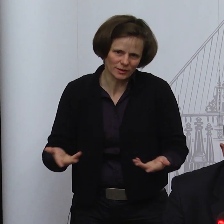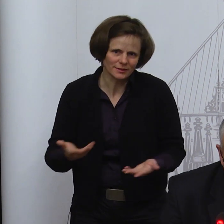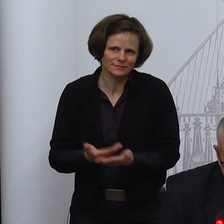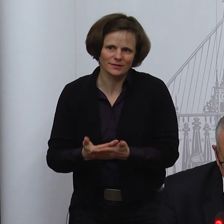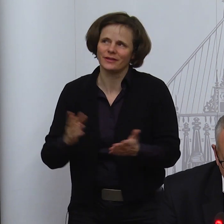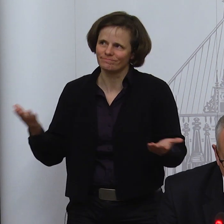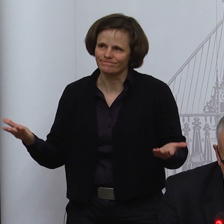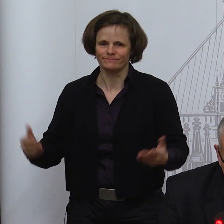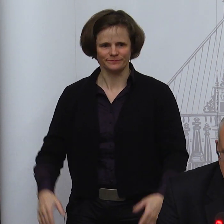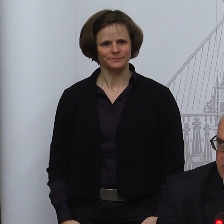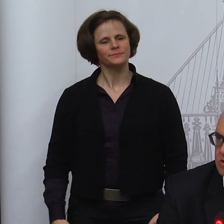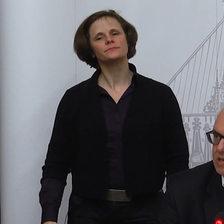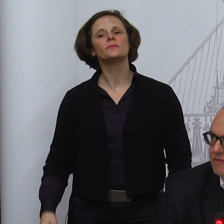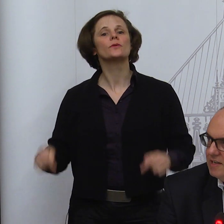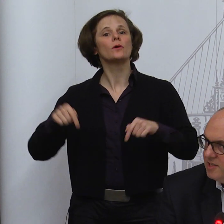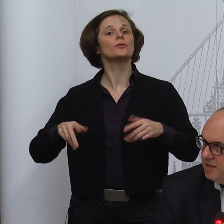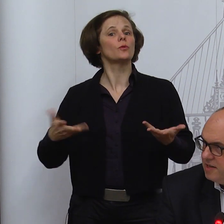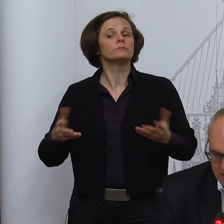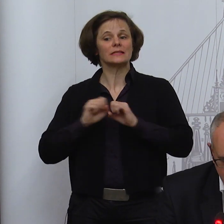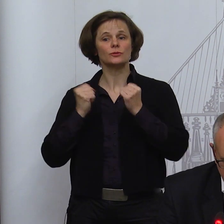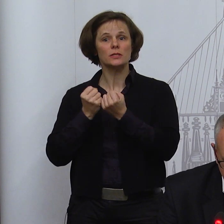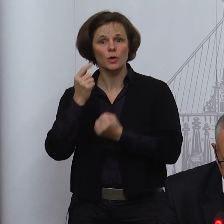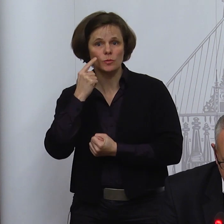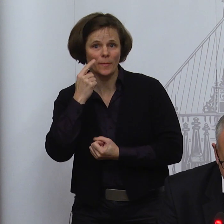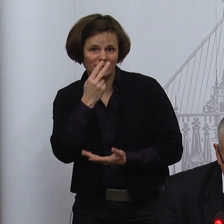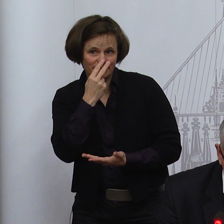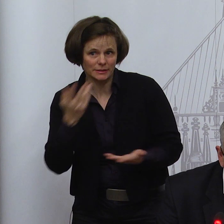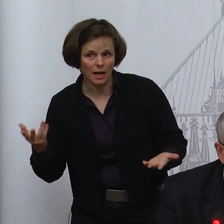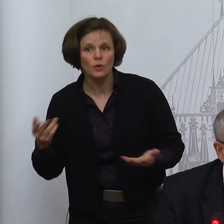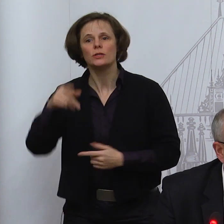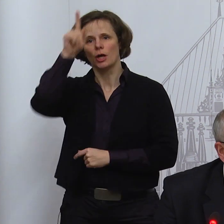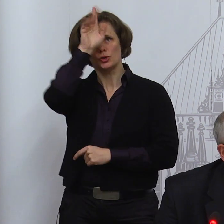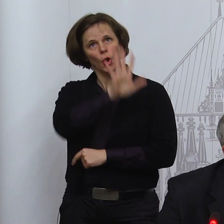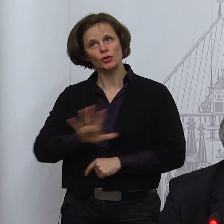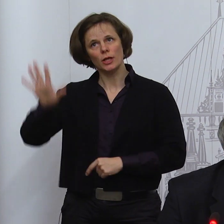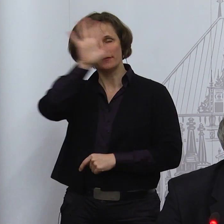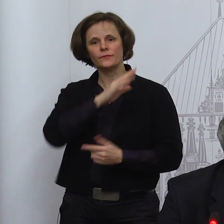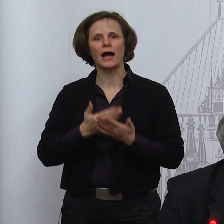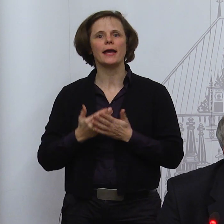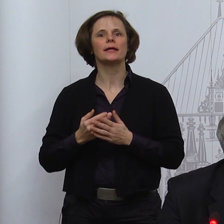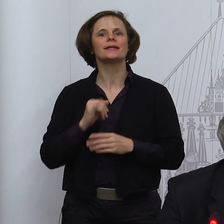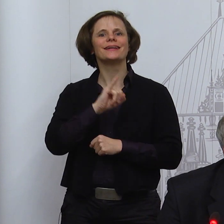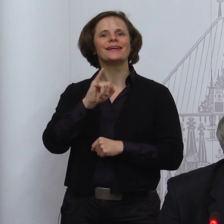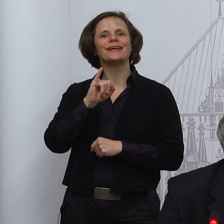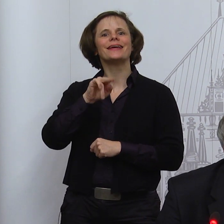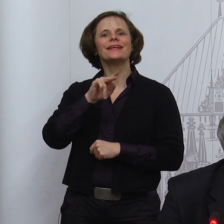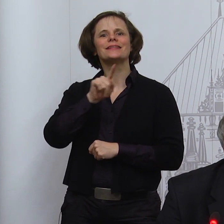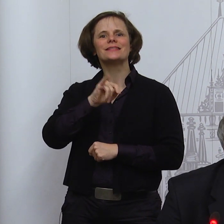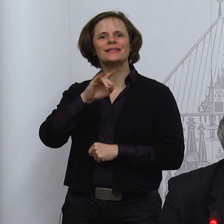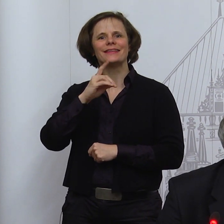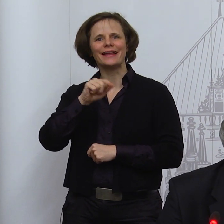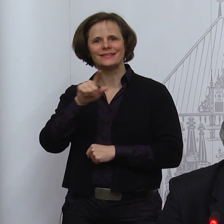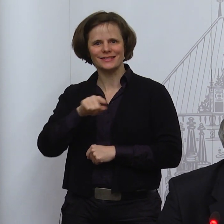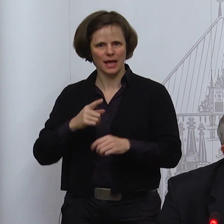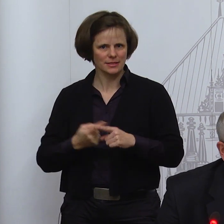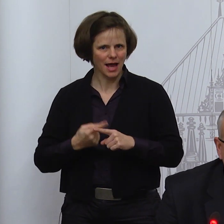Konferenz stattgefunden hat? Gerade deutschlandweit sinken die Inzidenzzahlen, das ist gut. Es ist also nicht so, dass die bisher ergriffenen Maßnahmen